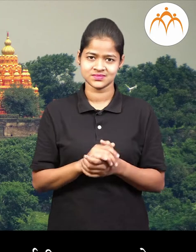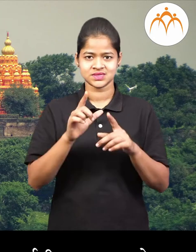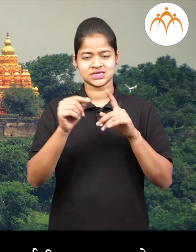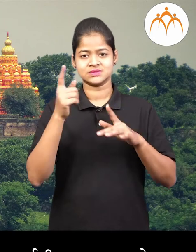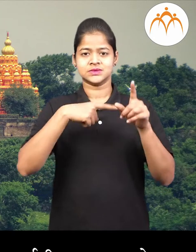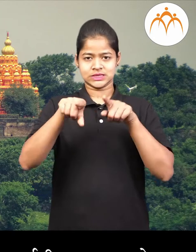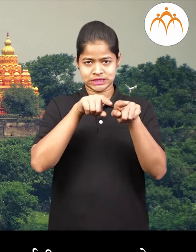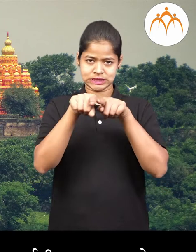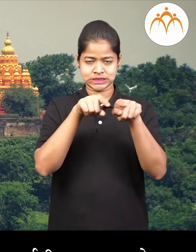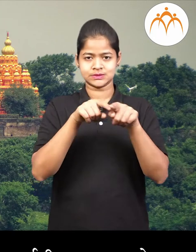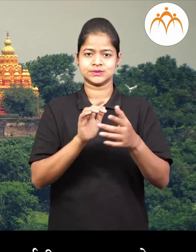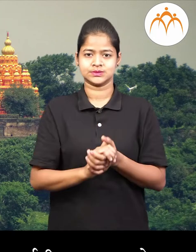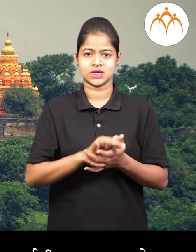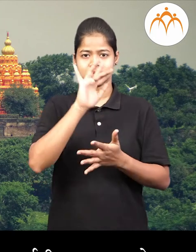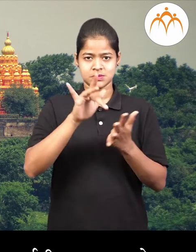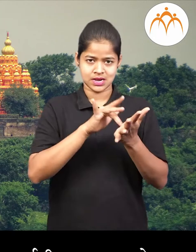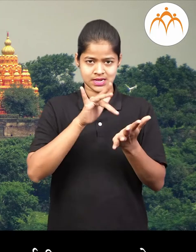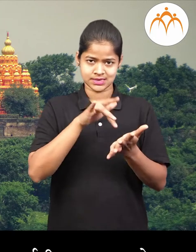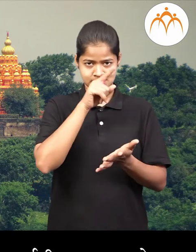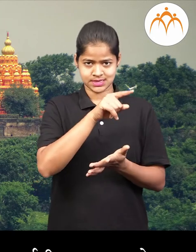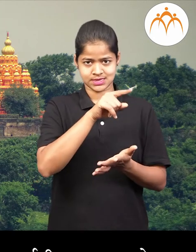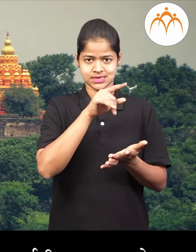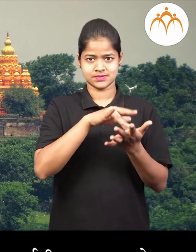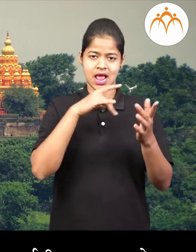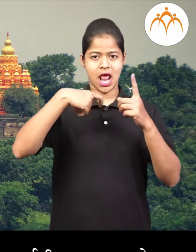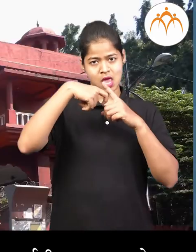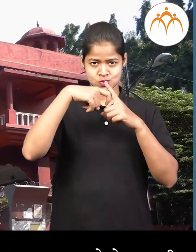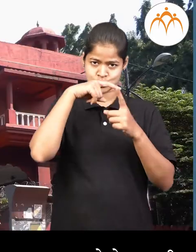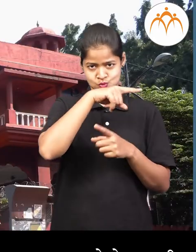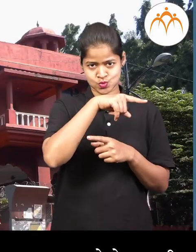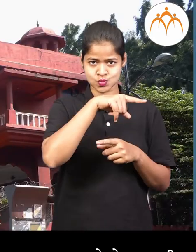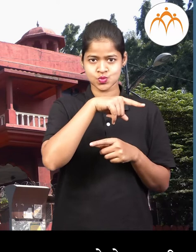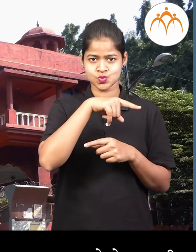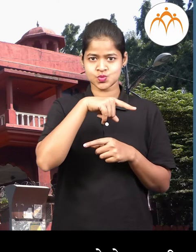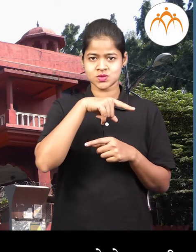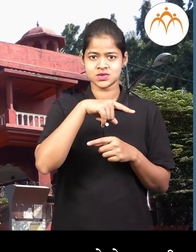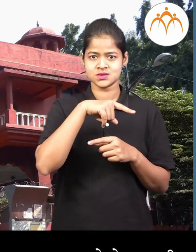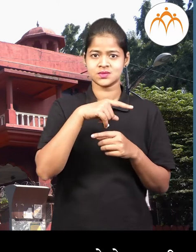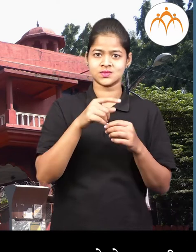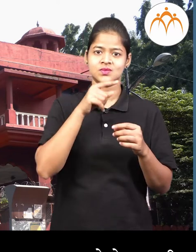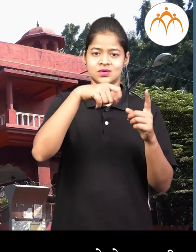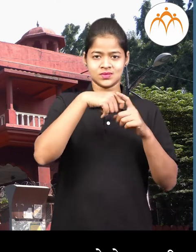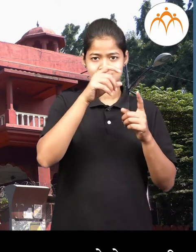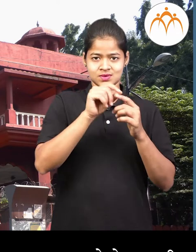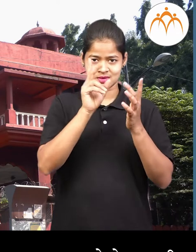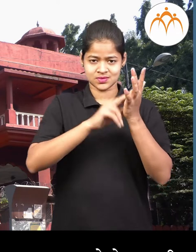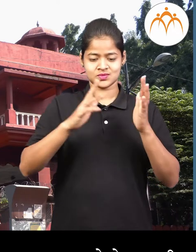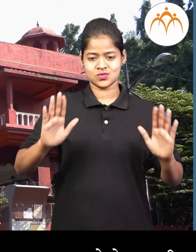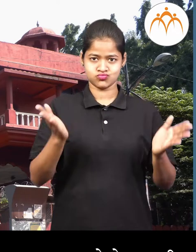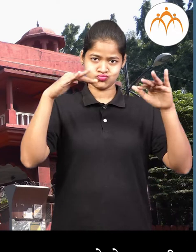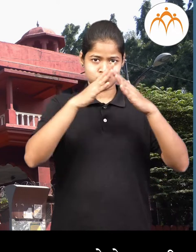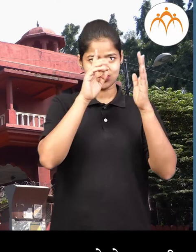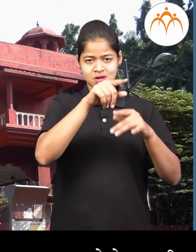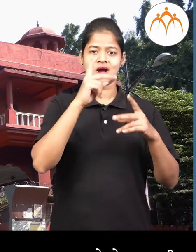कार्तिक स्वामीन चा दर्शनाला पर्वतिवर जत्रा भरते शिवर आज्जाविशेक दिनाला लाल महालाद